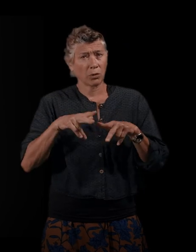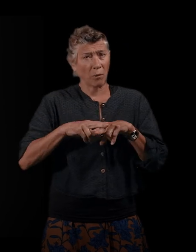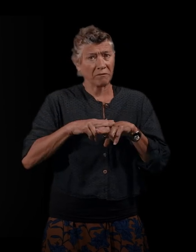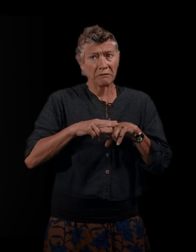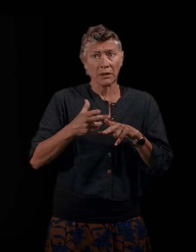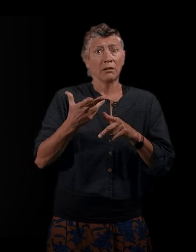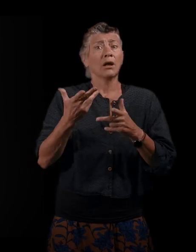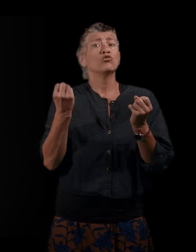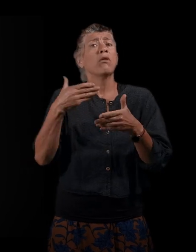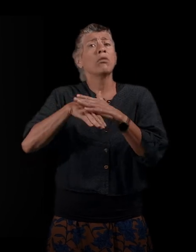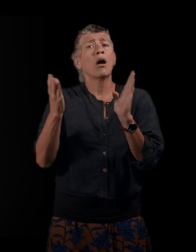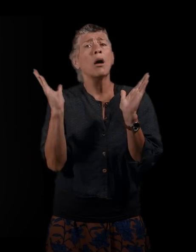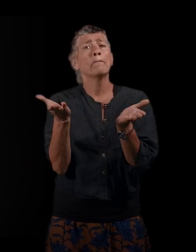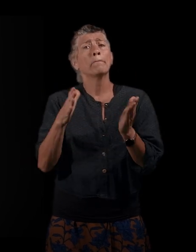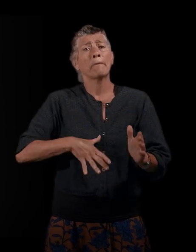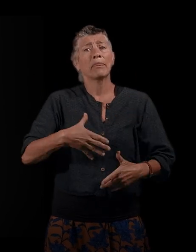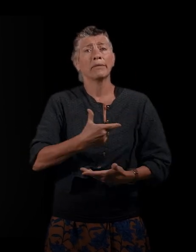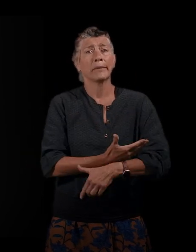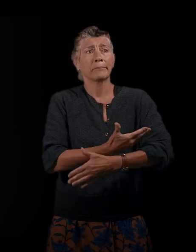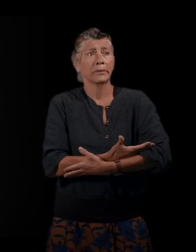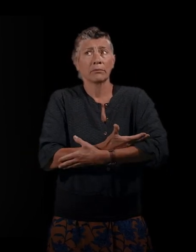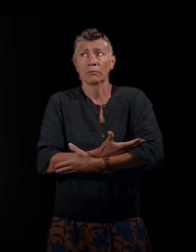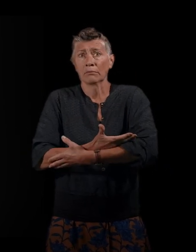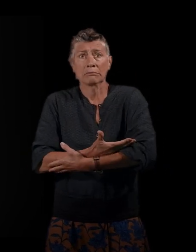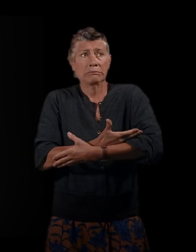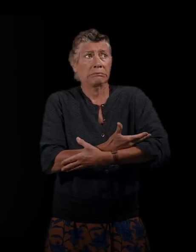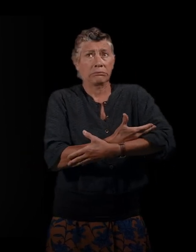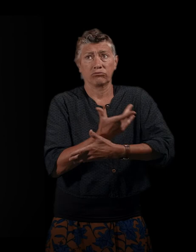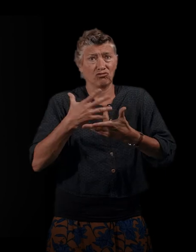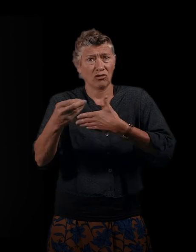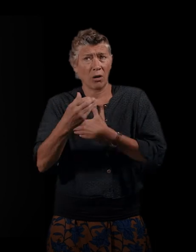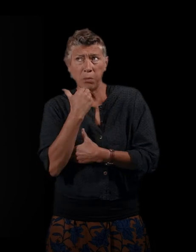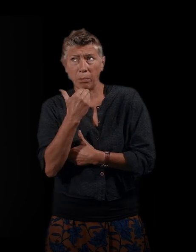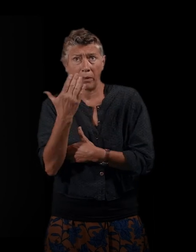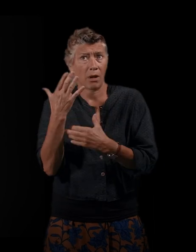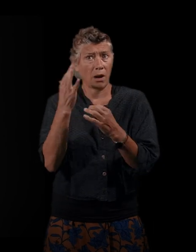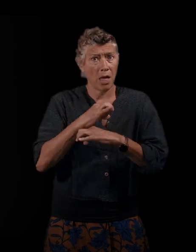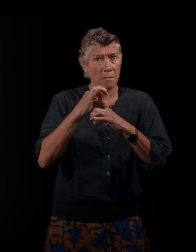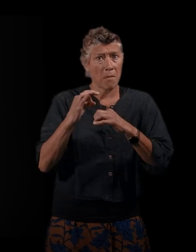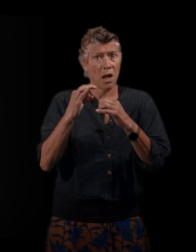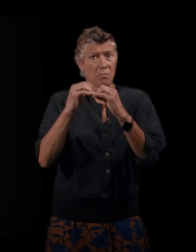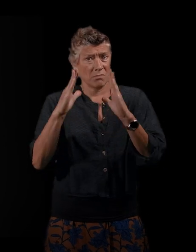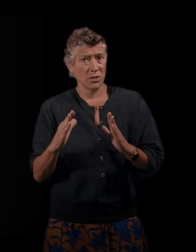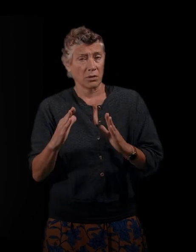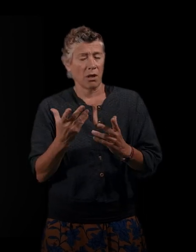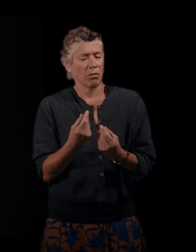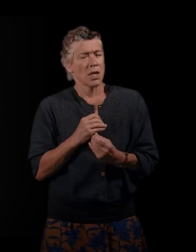traîner avec leur nouveau-né sans avoir nulle part où aller. Ça me provoquait une douleur humaine, on va dire.